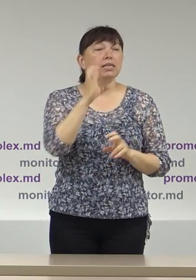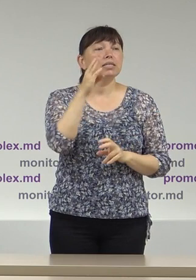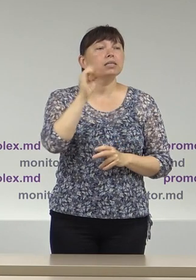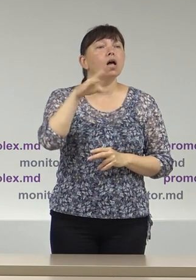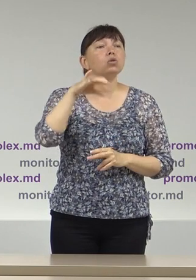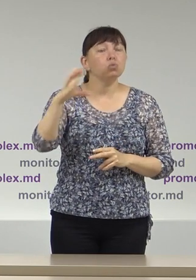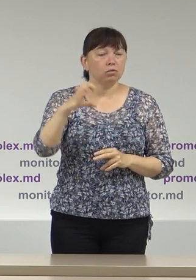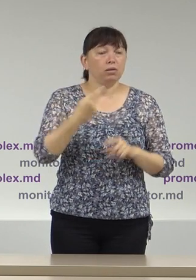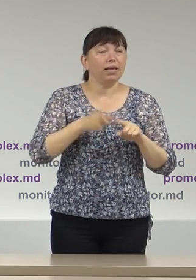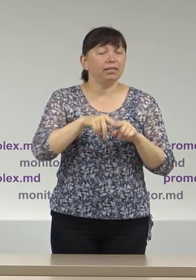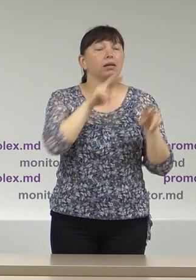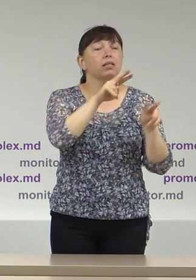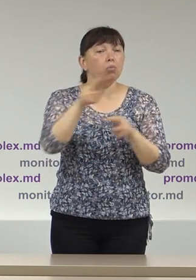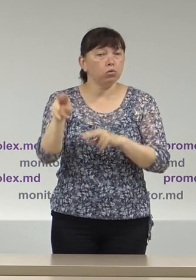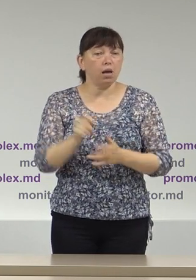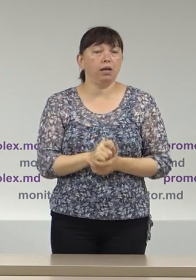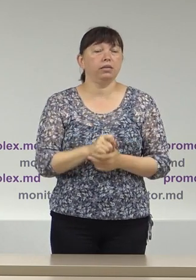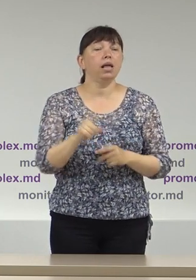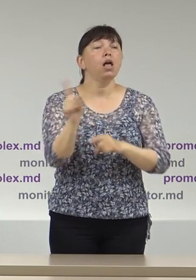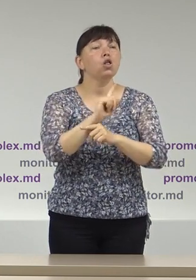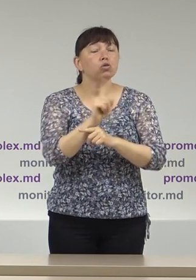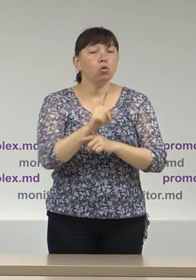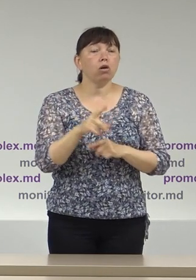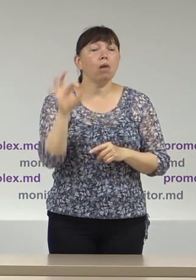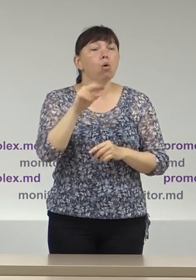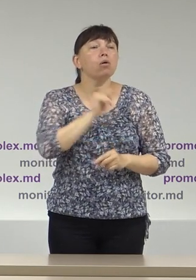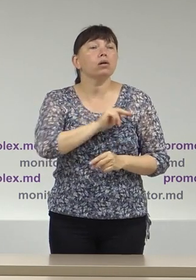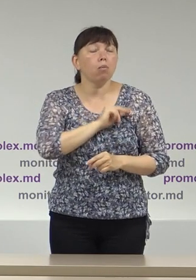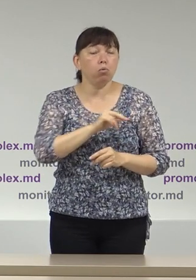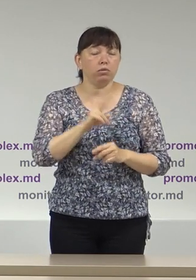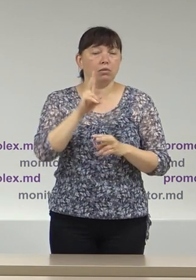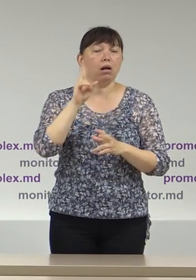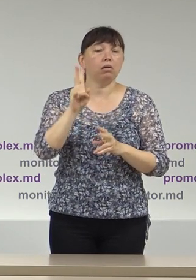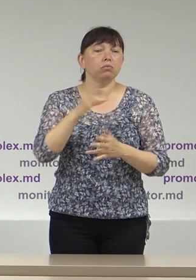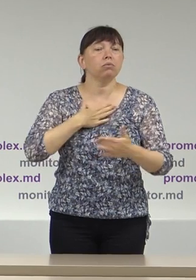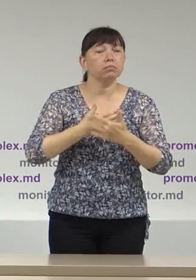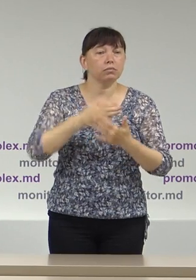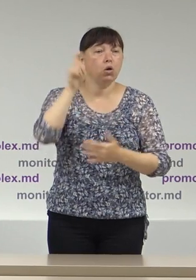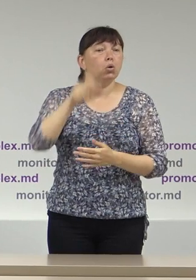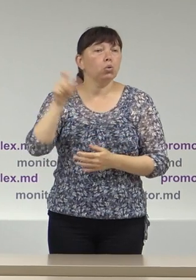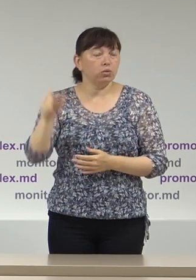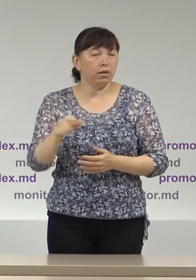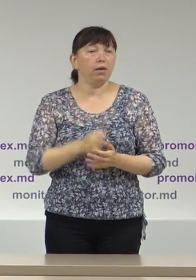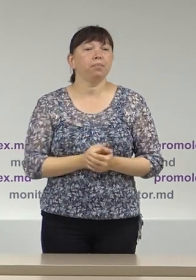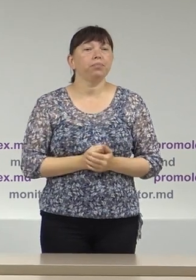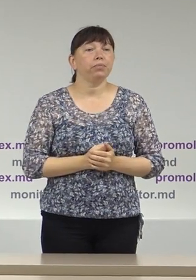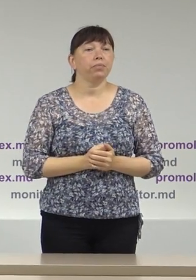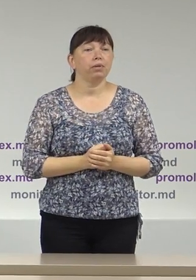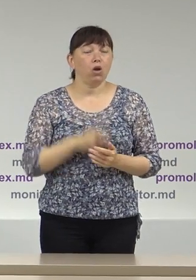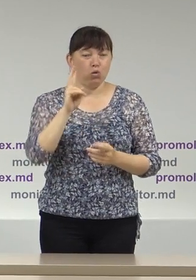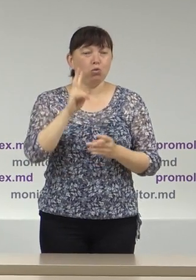acreditare acestora, regulamentul cu privire la activitatea persoanelor de încredere a concurenților electorale,